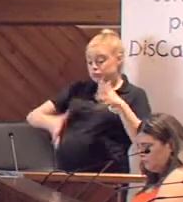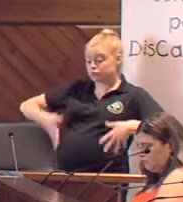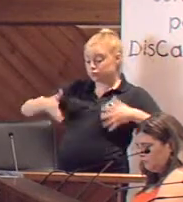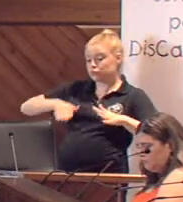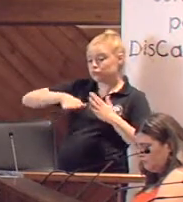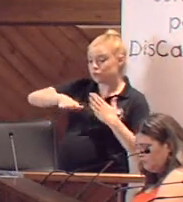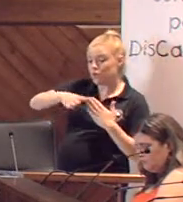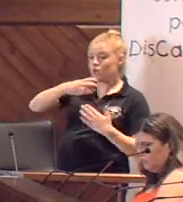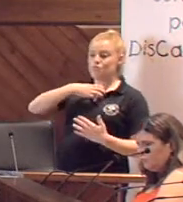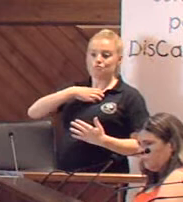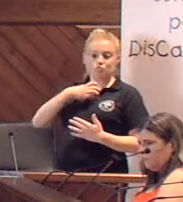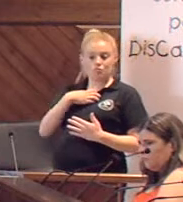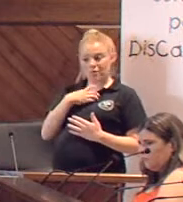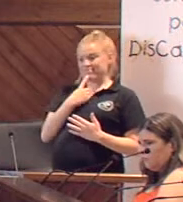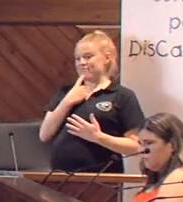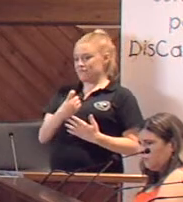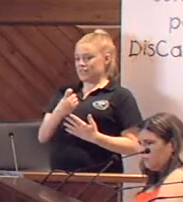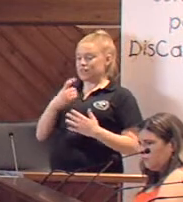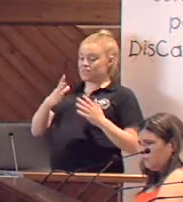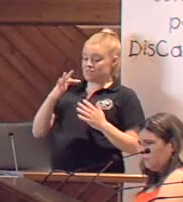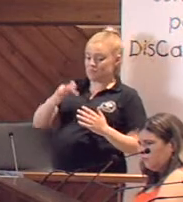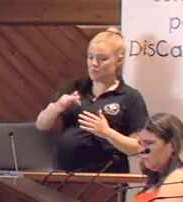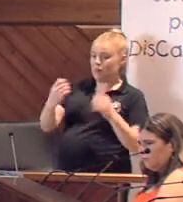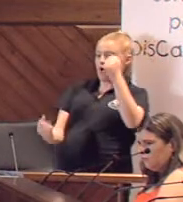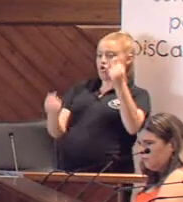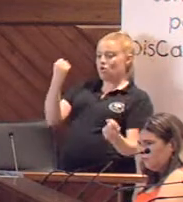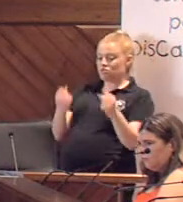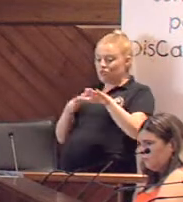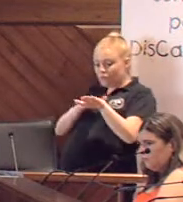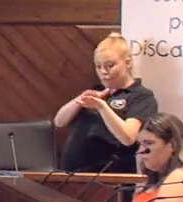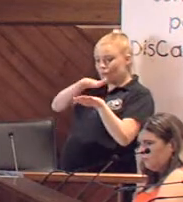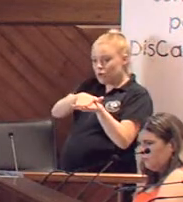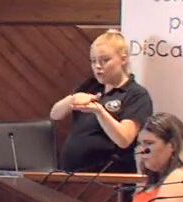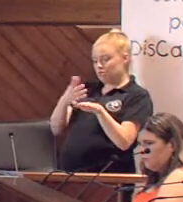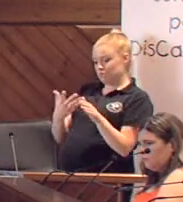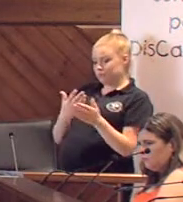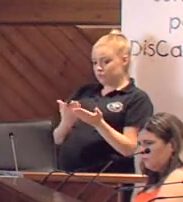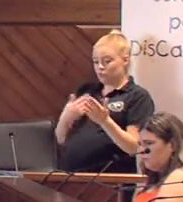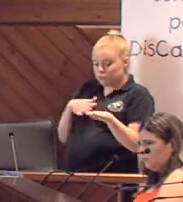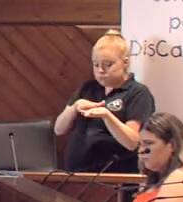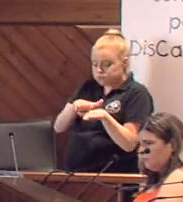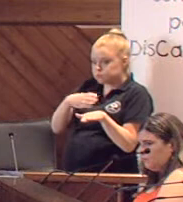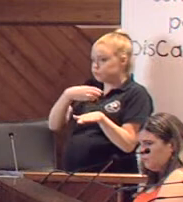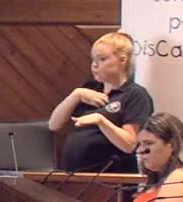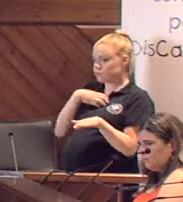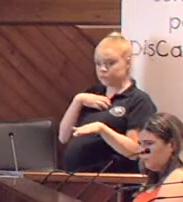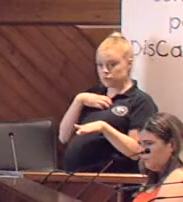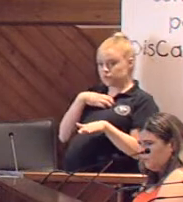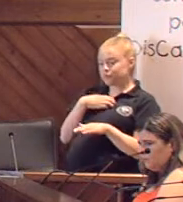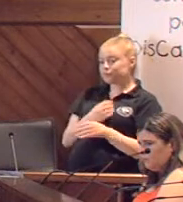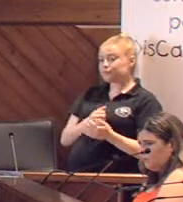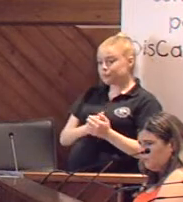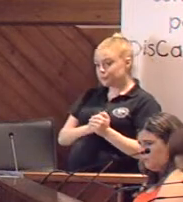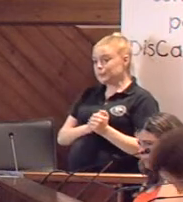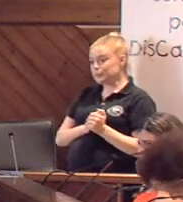Y, además, en muchas ocasiones hay coches que aparcan en la misma, lo cual impide el tránsito. Por último, como